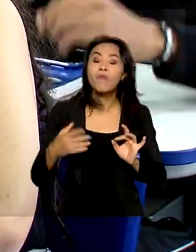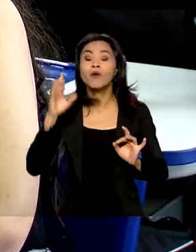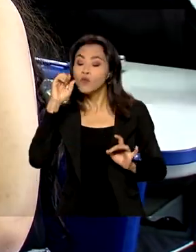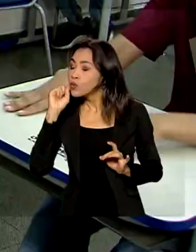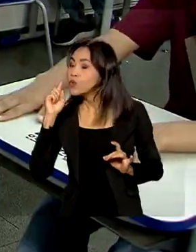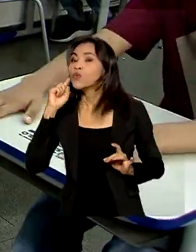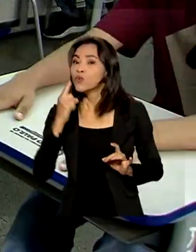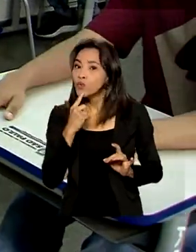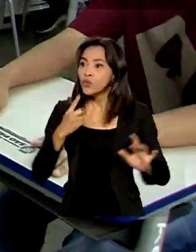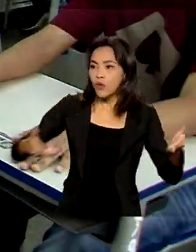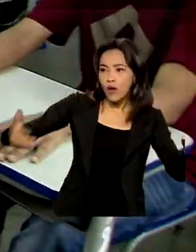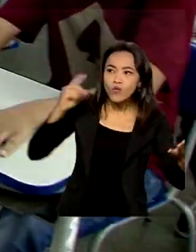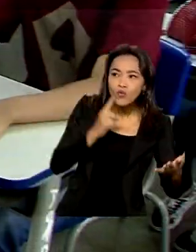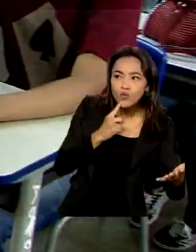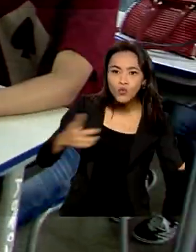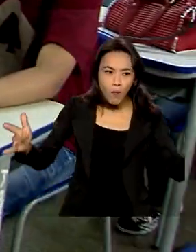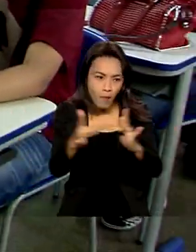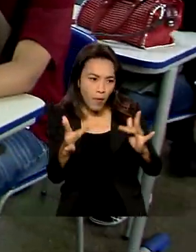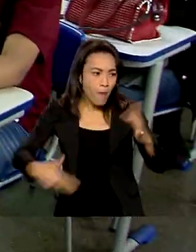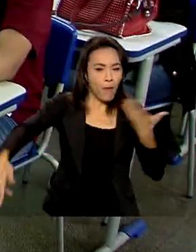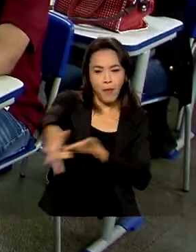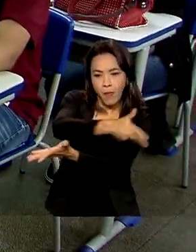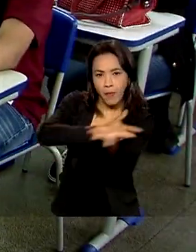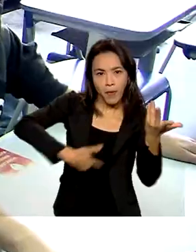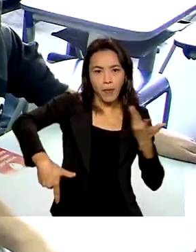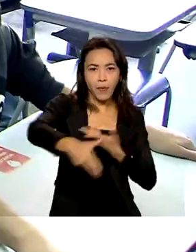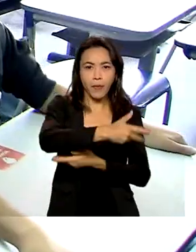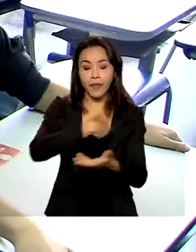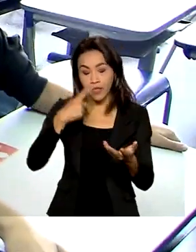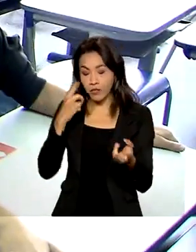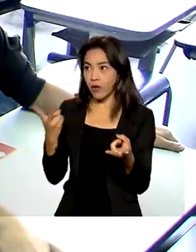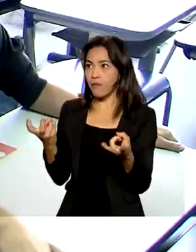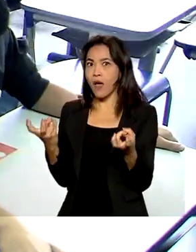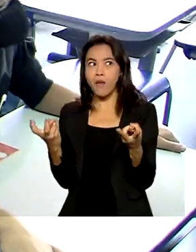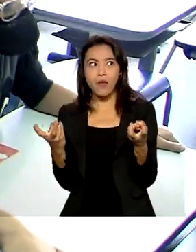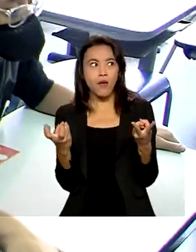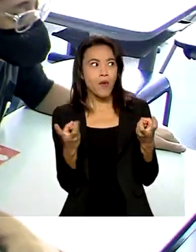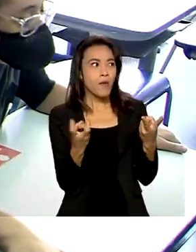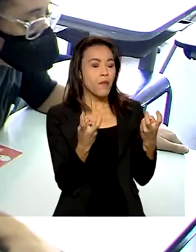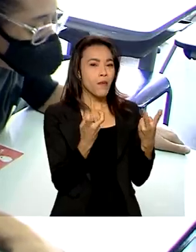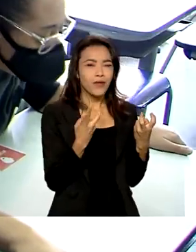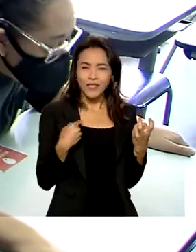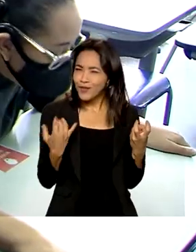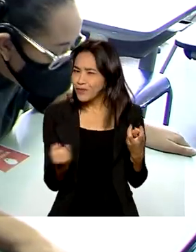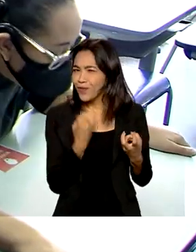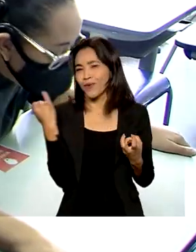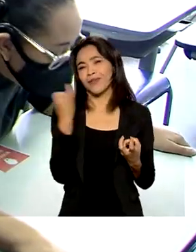surdos com esses alunos surdos. Então a forma como eles enxergam essa diversidade é importante. gente.